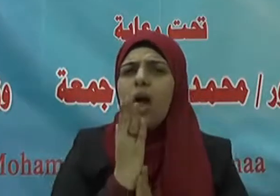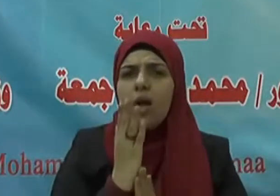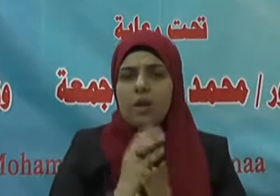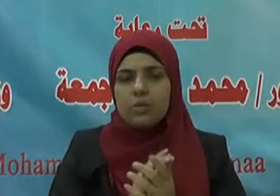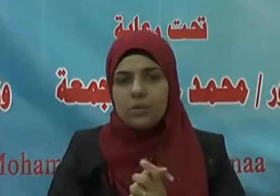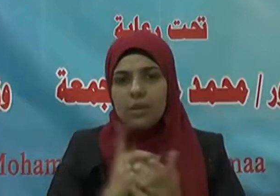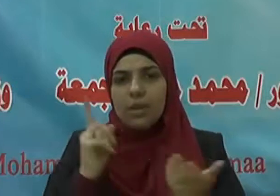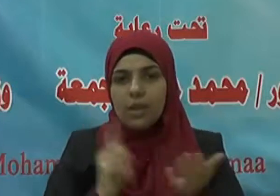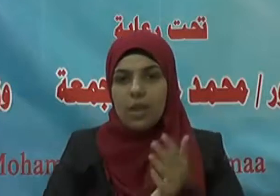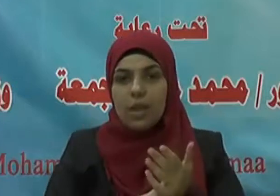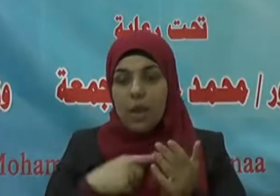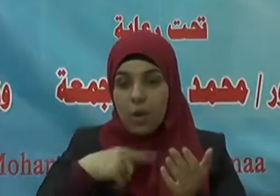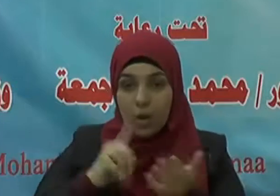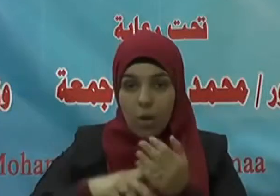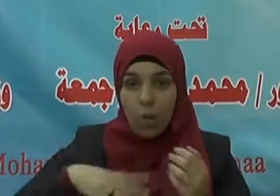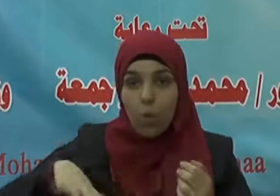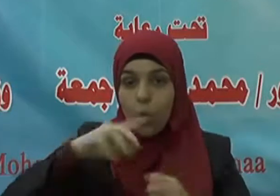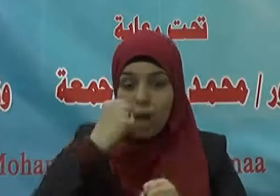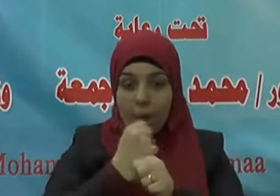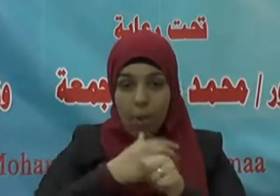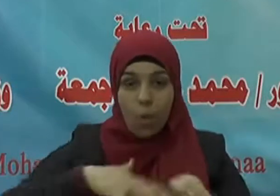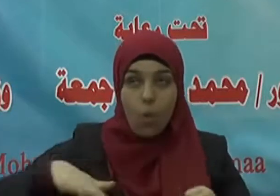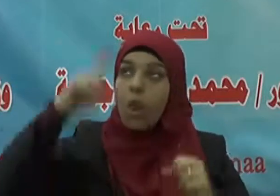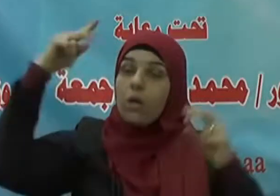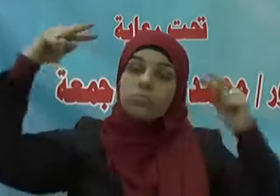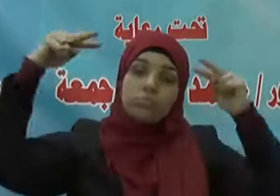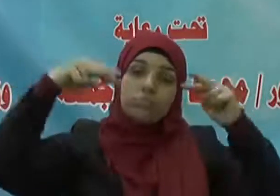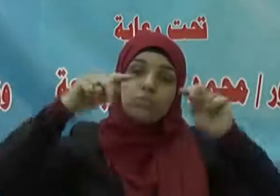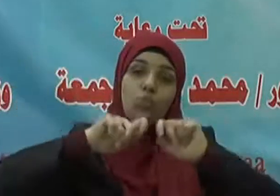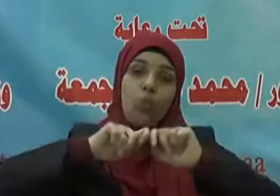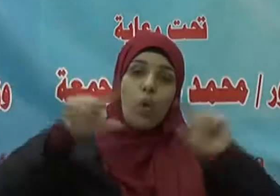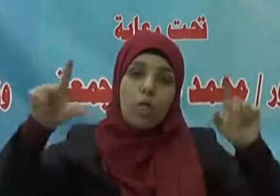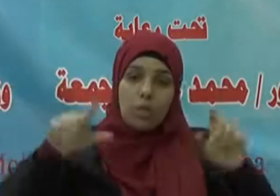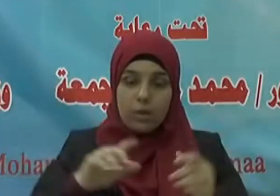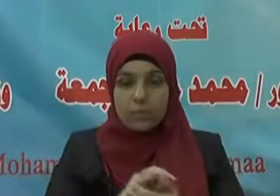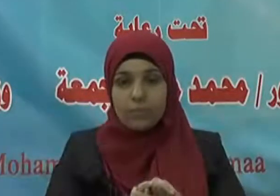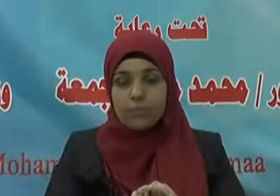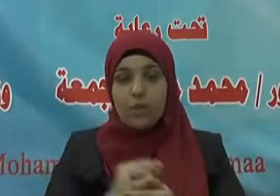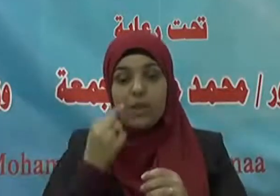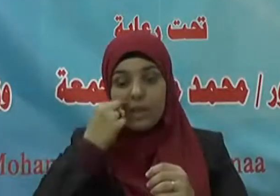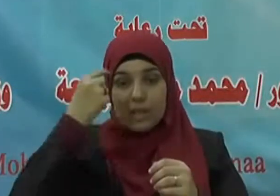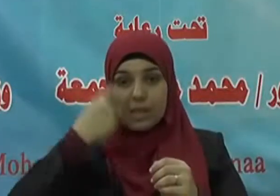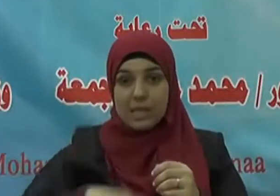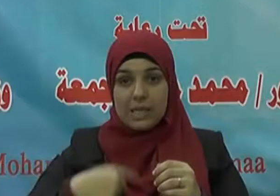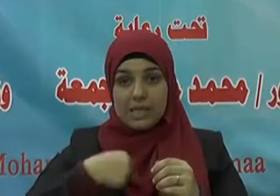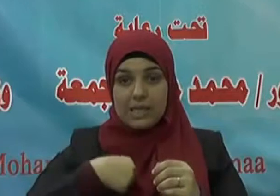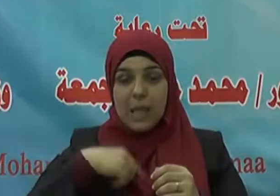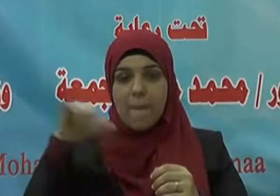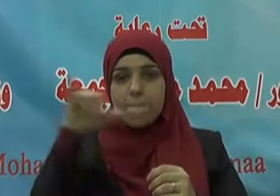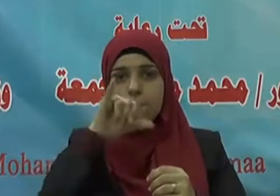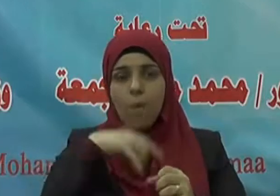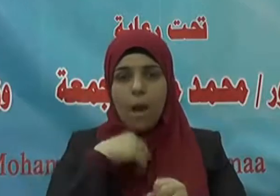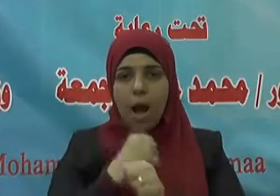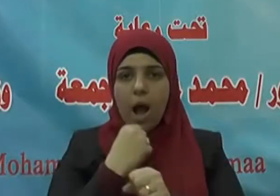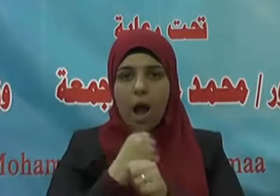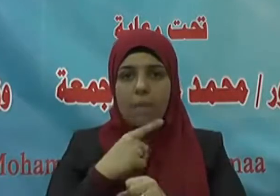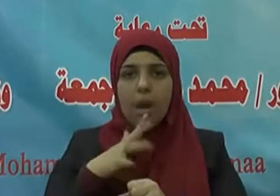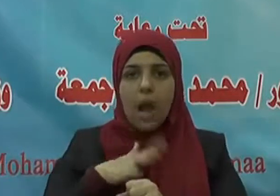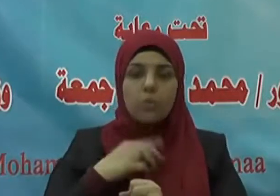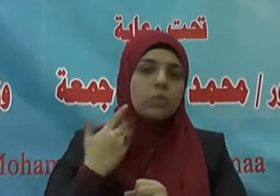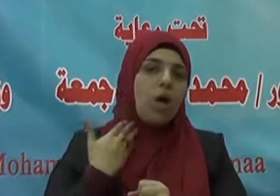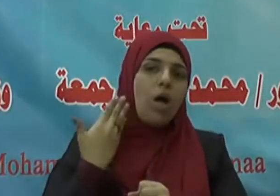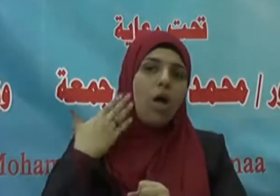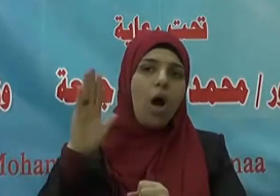صالحا إني بما تعملون بصير فالإنسان تعلو قيمته